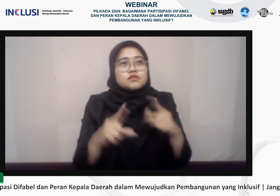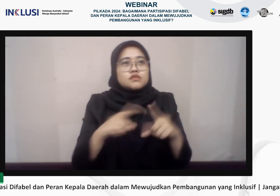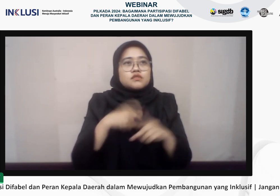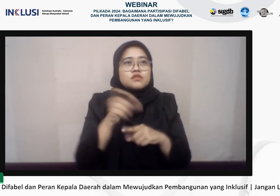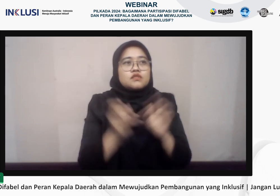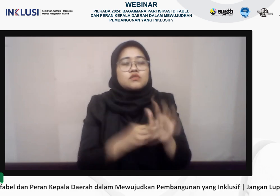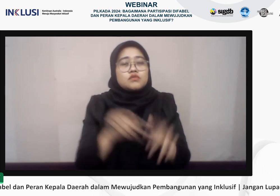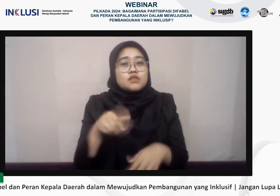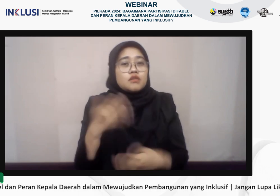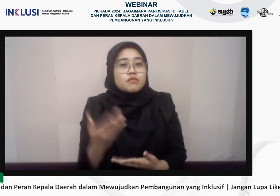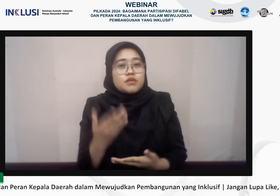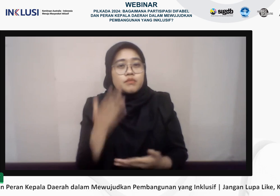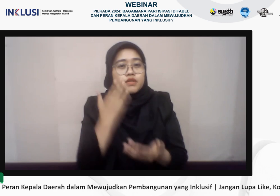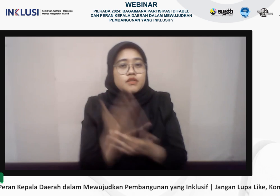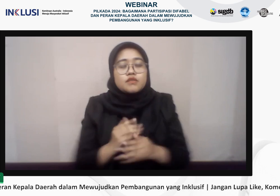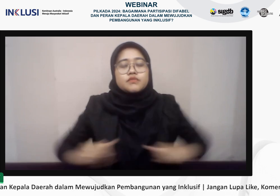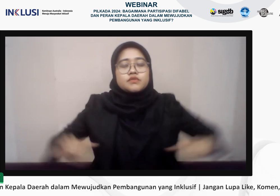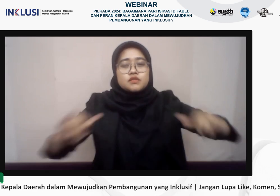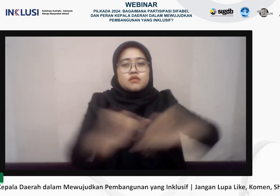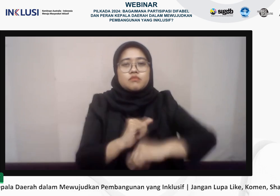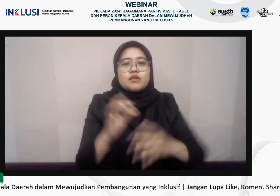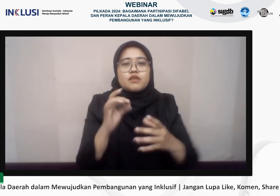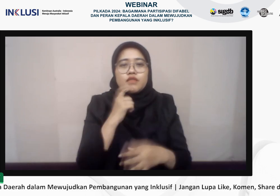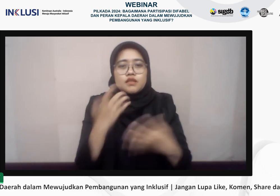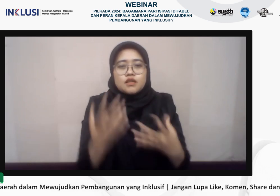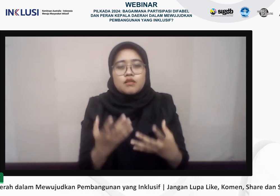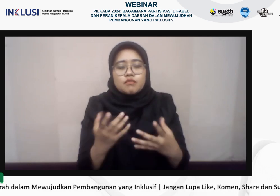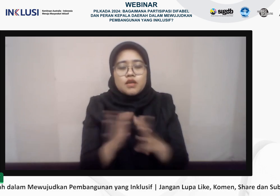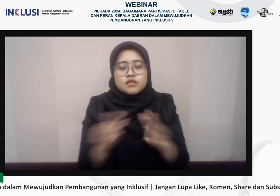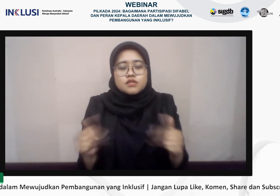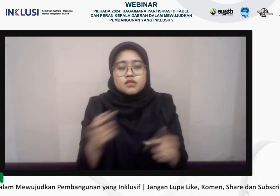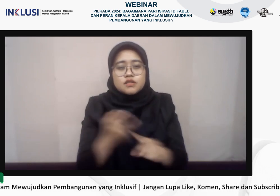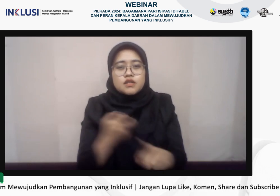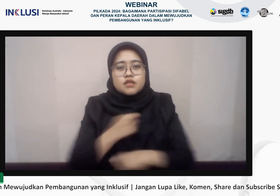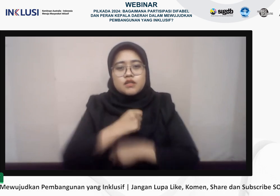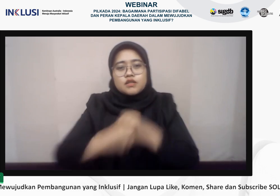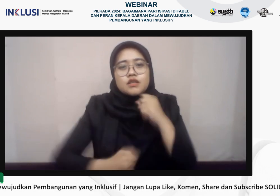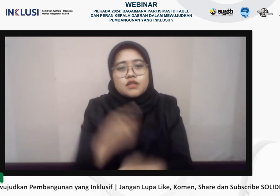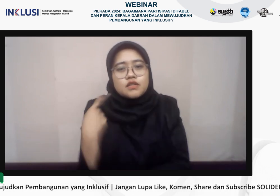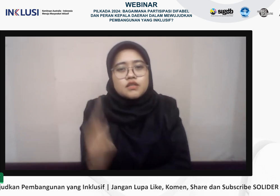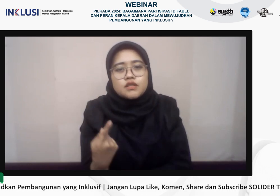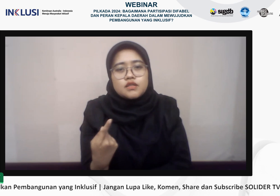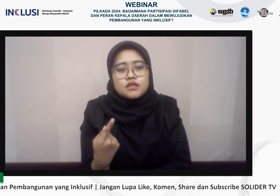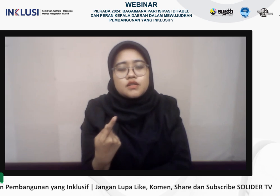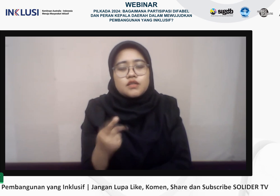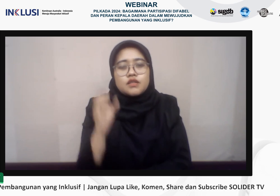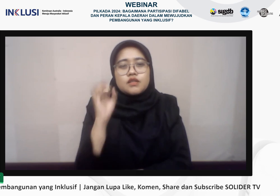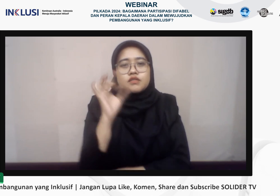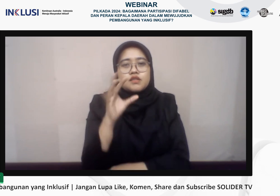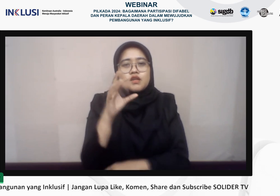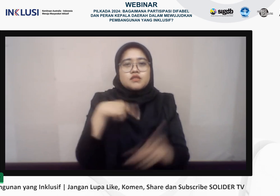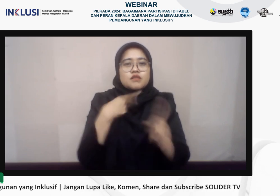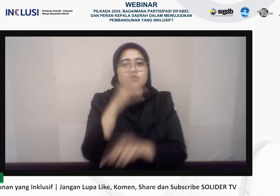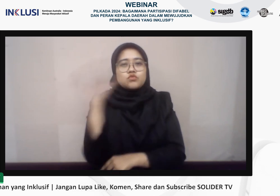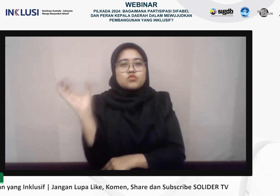pernyataan bersama terkait apa hasil dari kegiatan kita siang sampai sore hari ini.